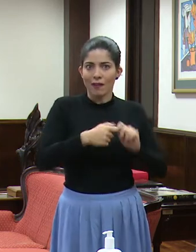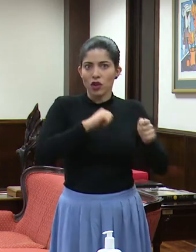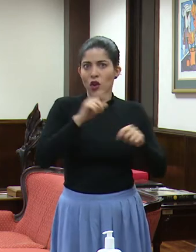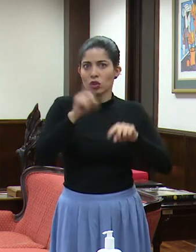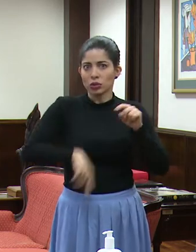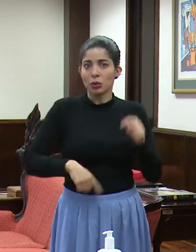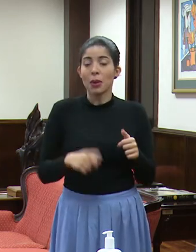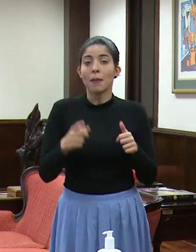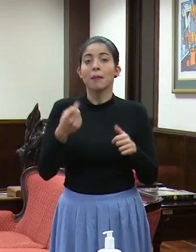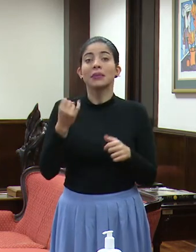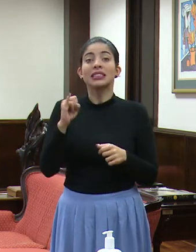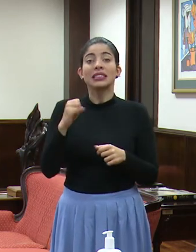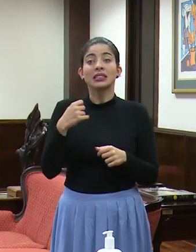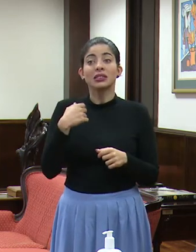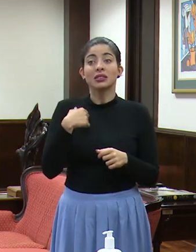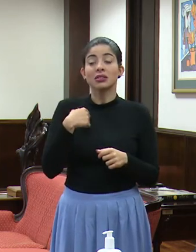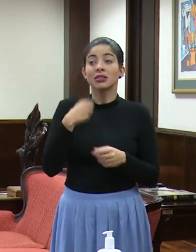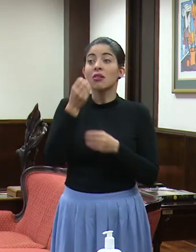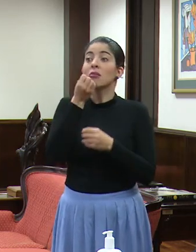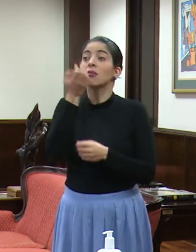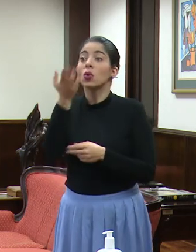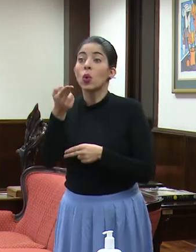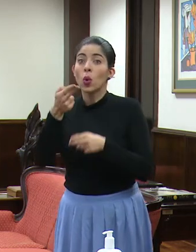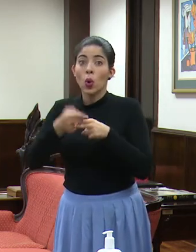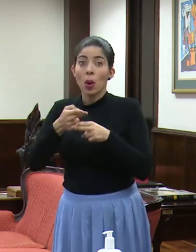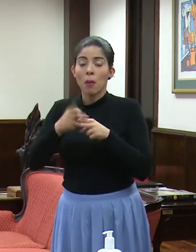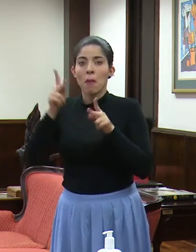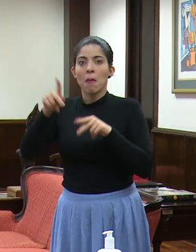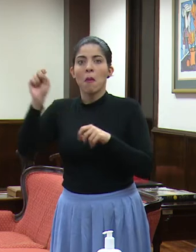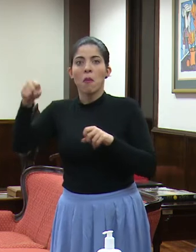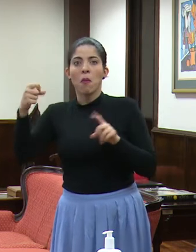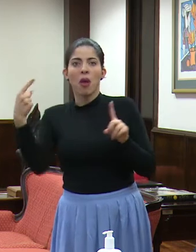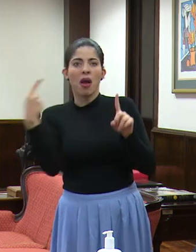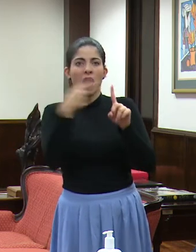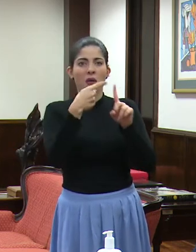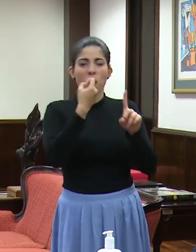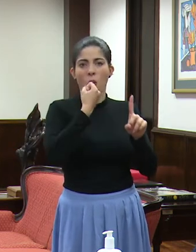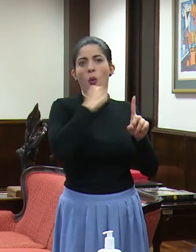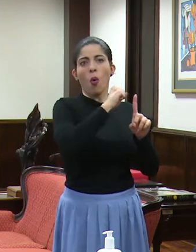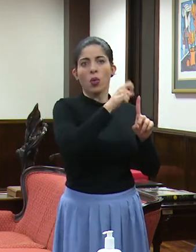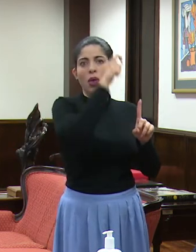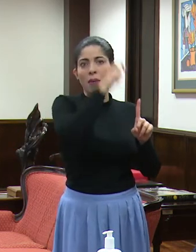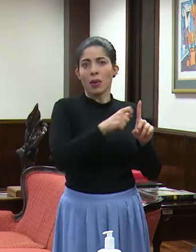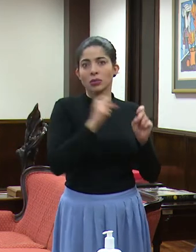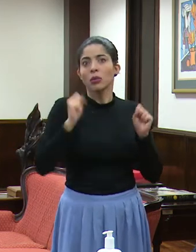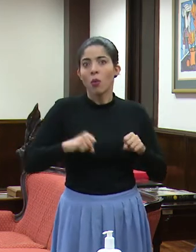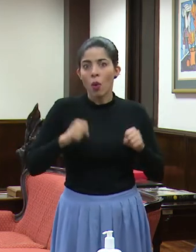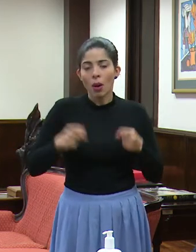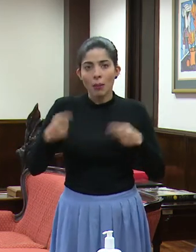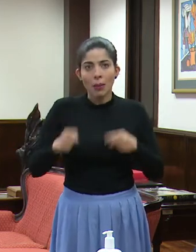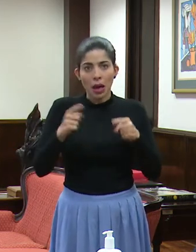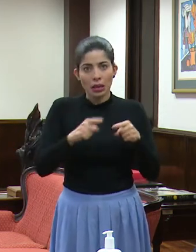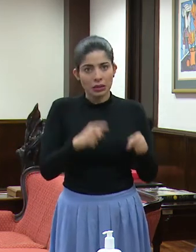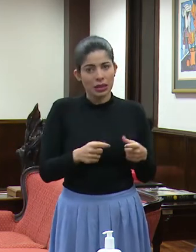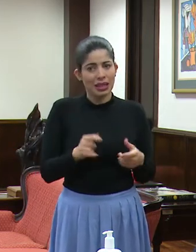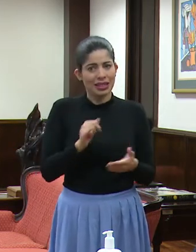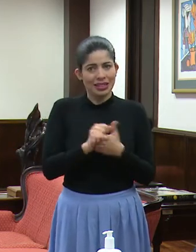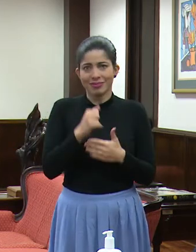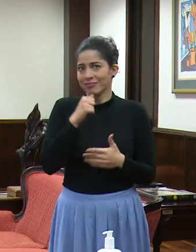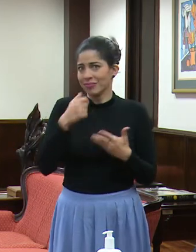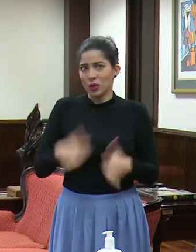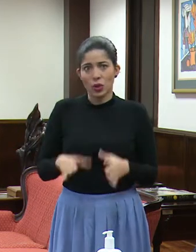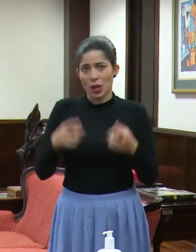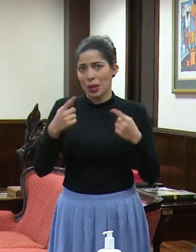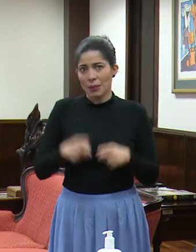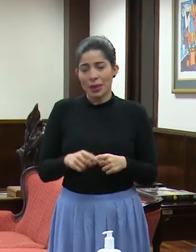Primero, incluso pudiéramos instar a que la gente tome represalias contra esas personas, que eso es lo menos que queremos.